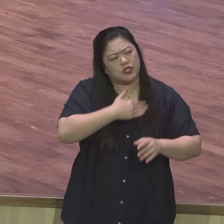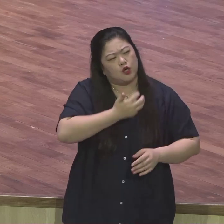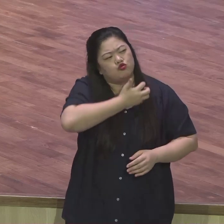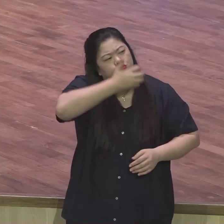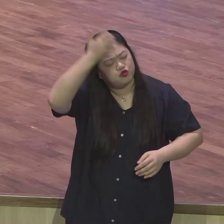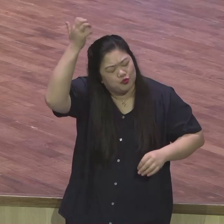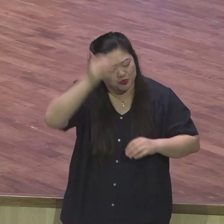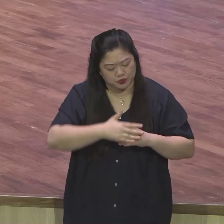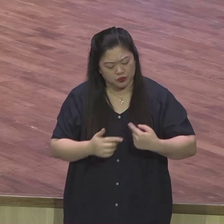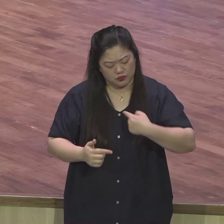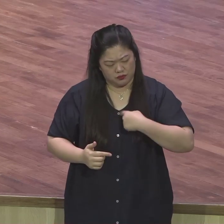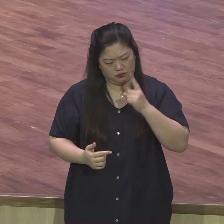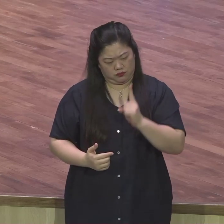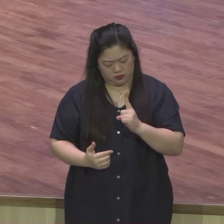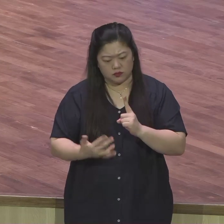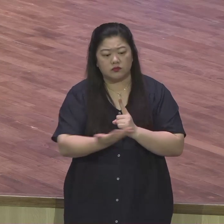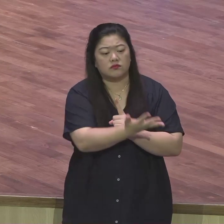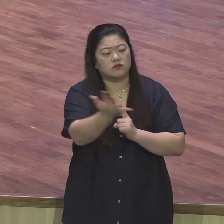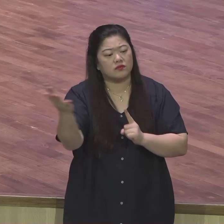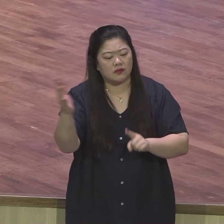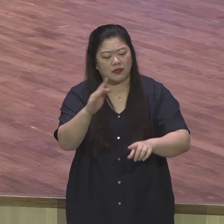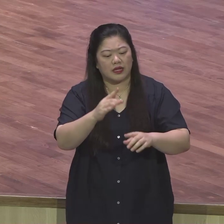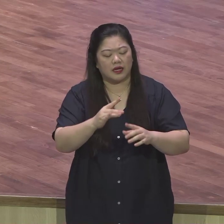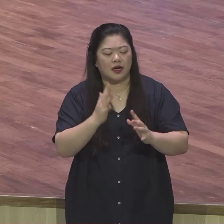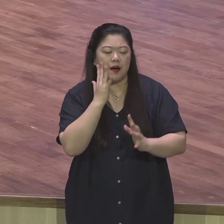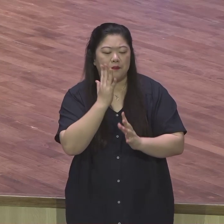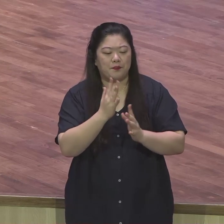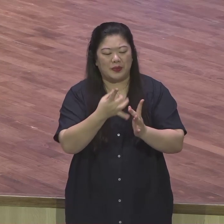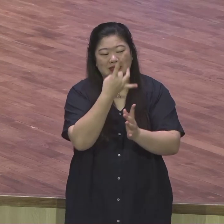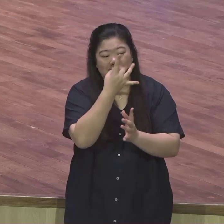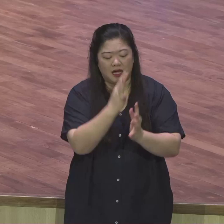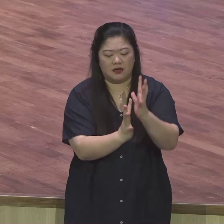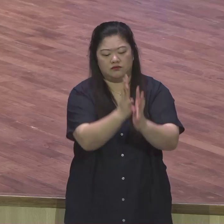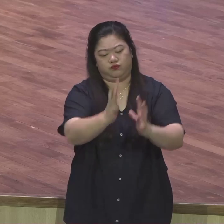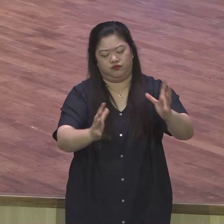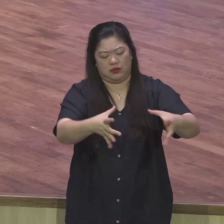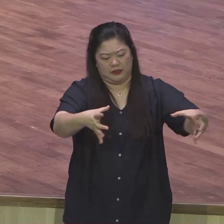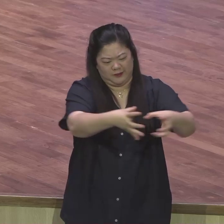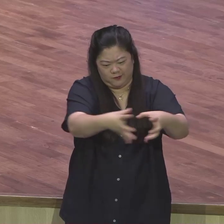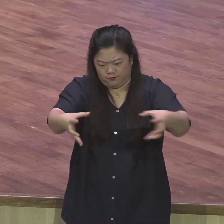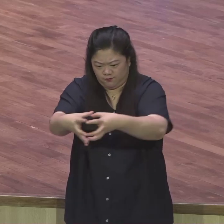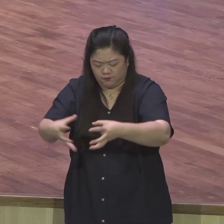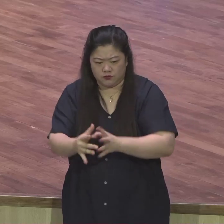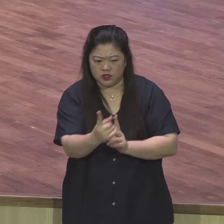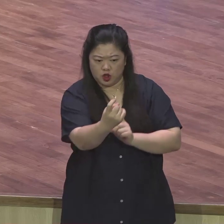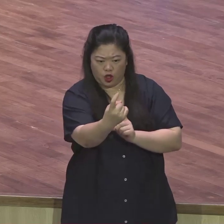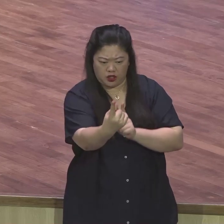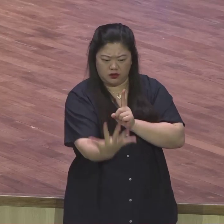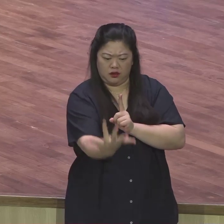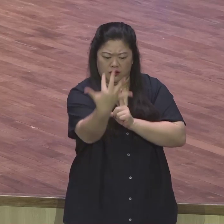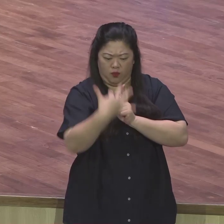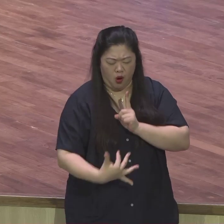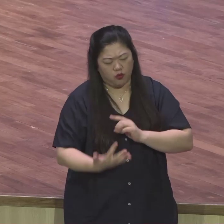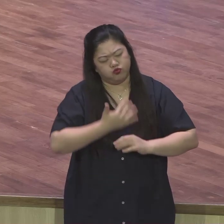특별히 우리가 영적인 눈을 열고 보아야 될 것인데 그것이 단순히 꿈꾼 것이 맞아 떨어졌다는 의미로 받으면 안 돼요.